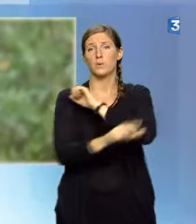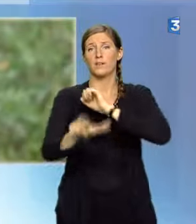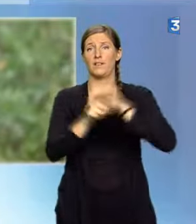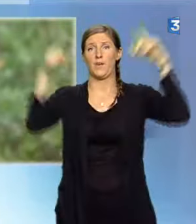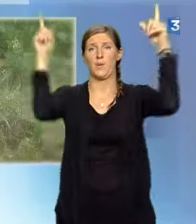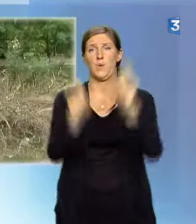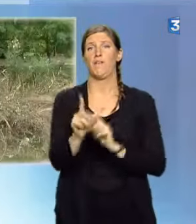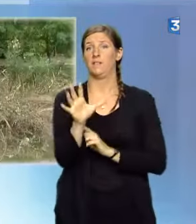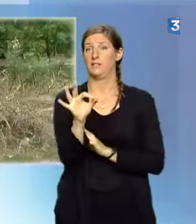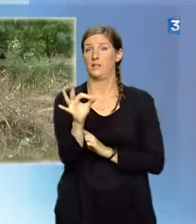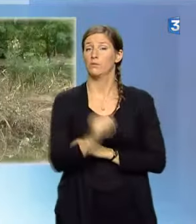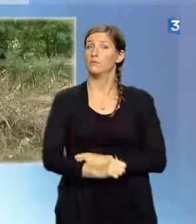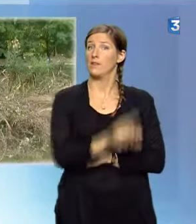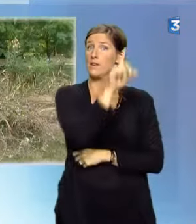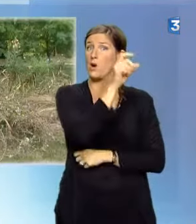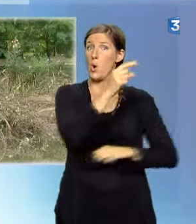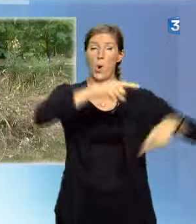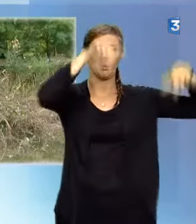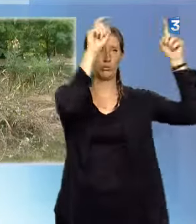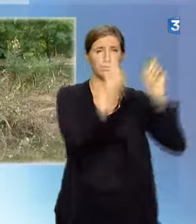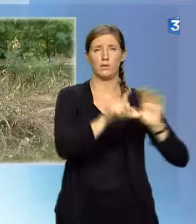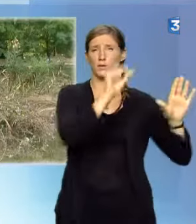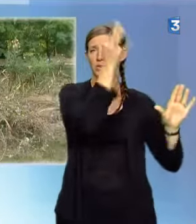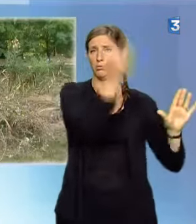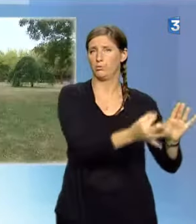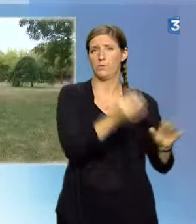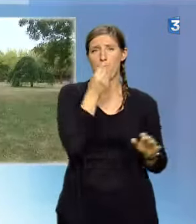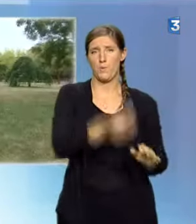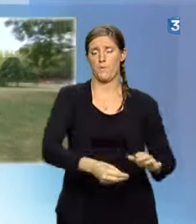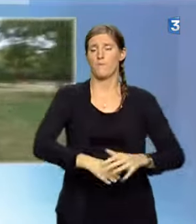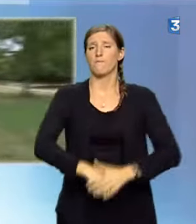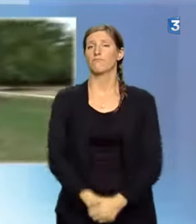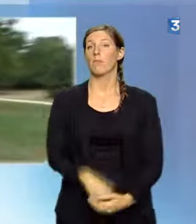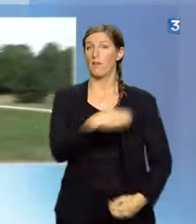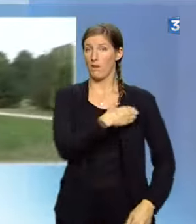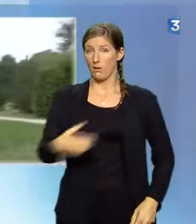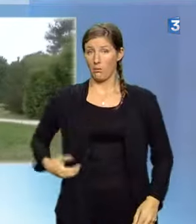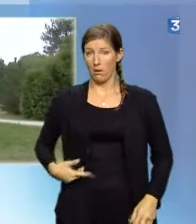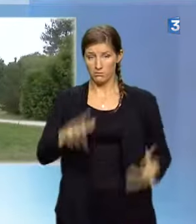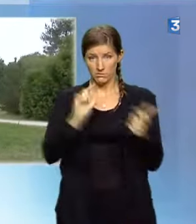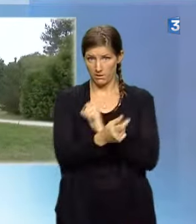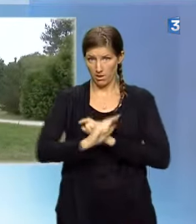a chuté de 70%. Pour la mairie, pas question de remettre en cause cette politique.